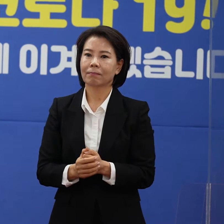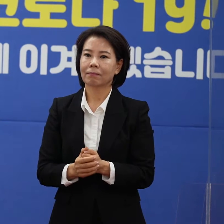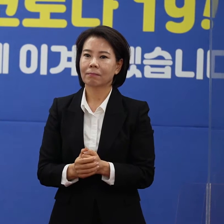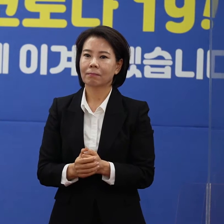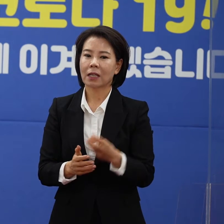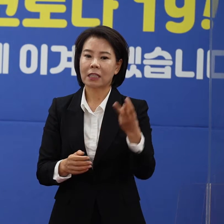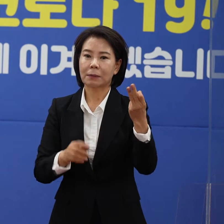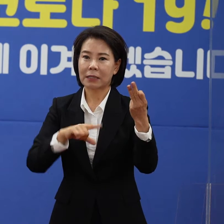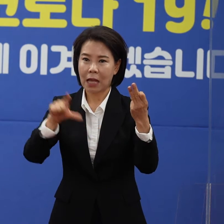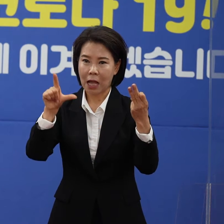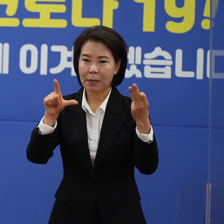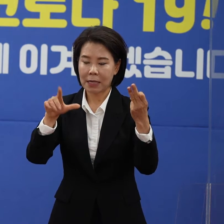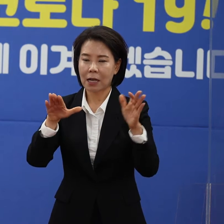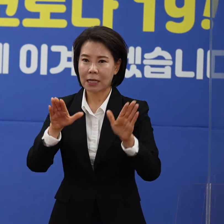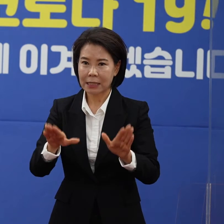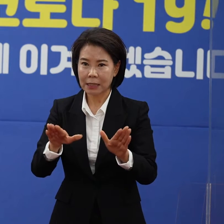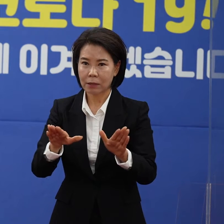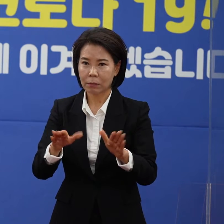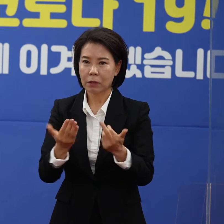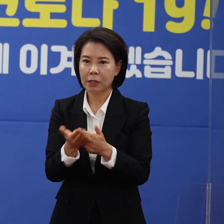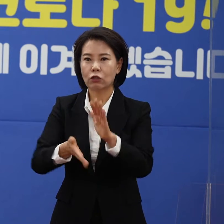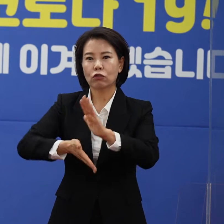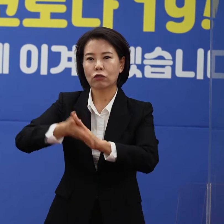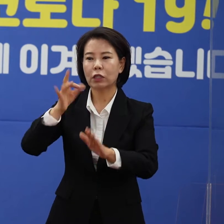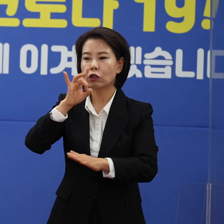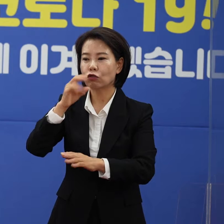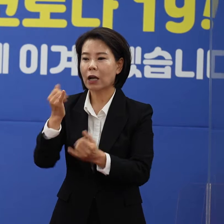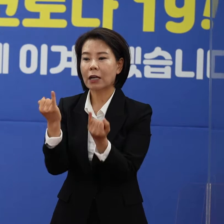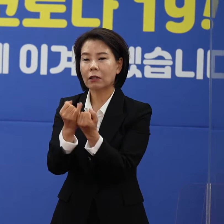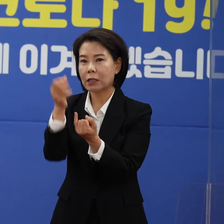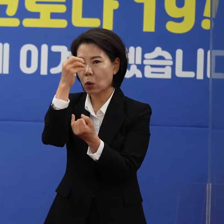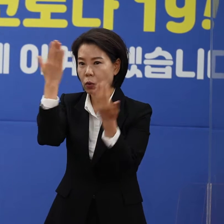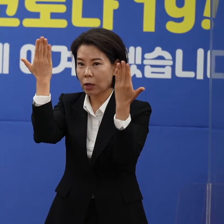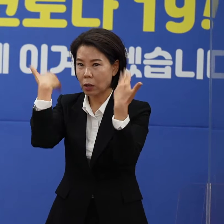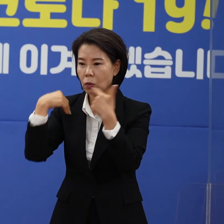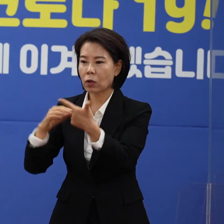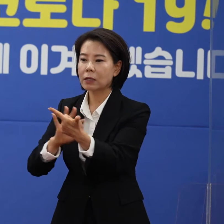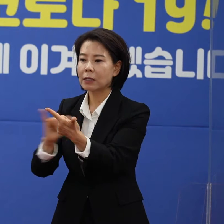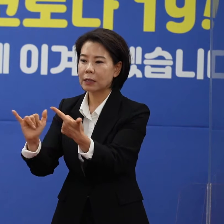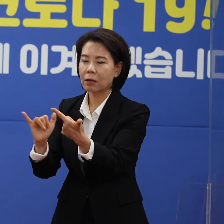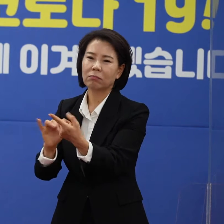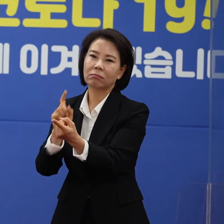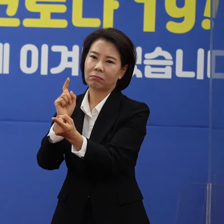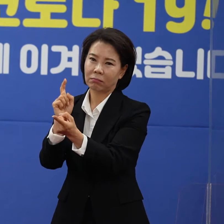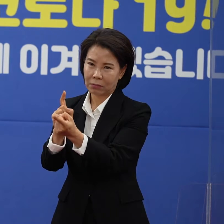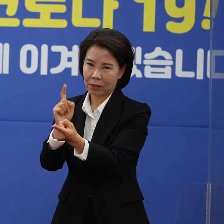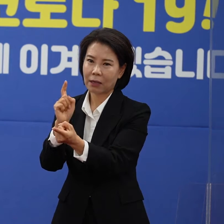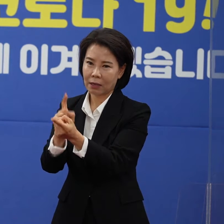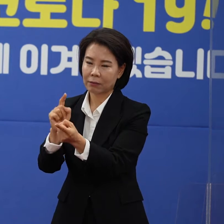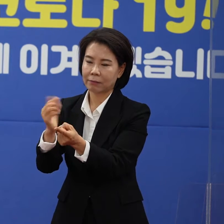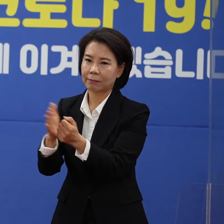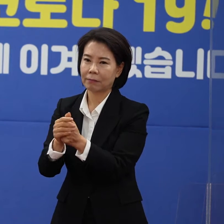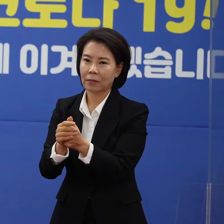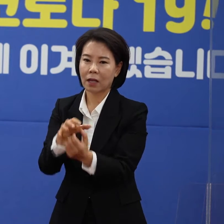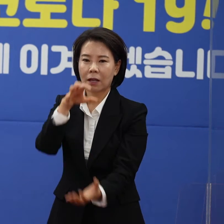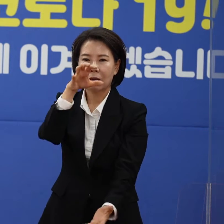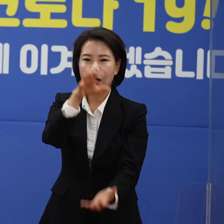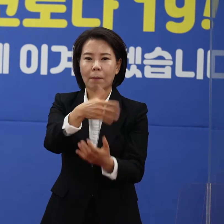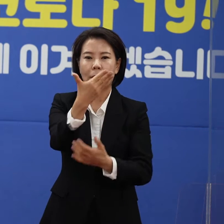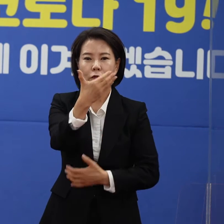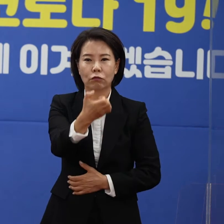13일 오전 11시 기준 제주시 소재 중앙여자고등학교와 관련 6명이 접촉자로 분류가 되었고 총